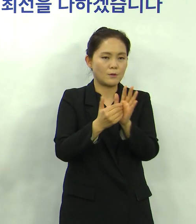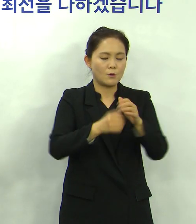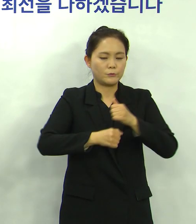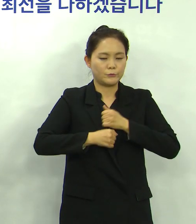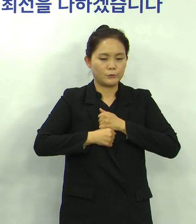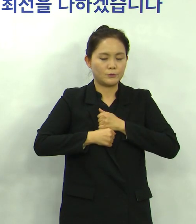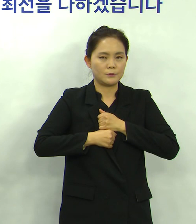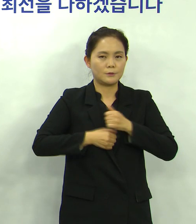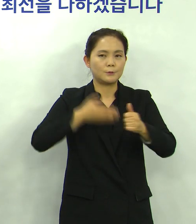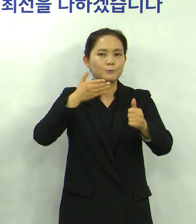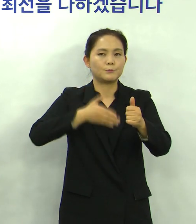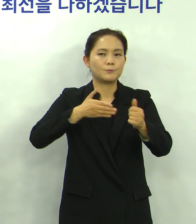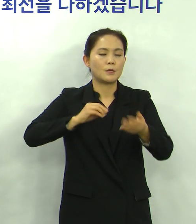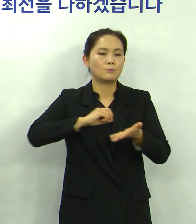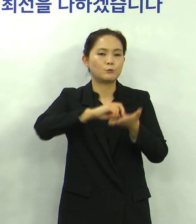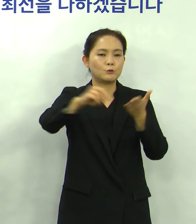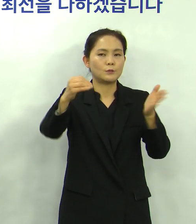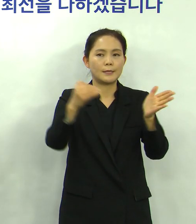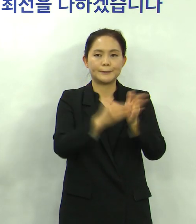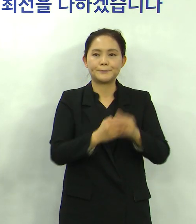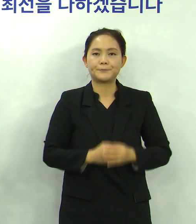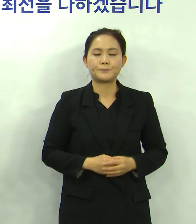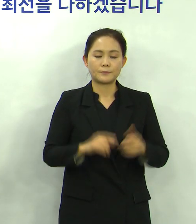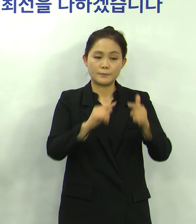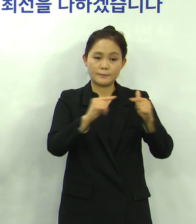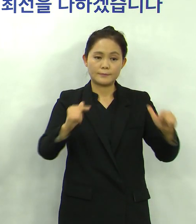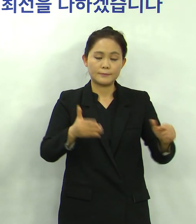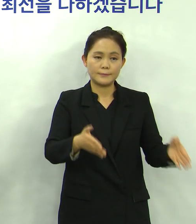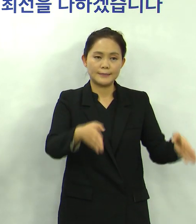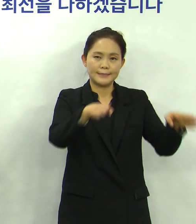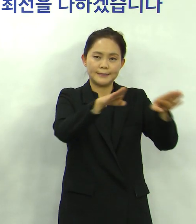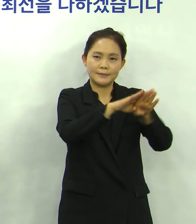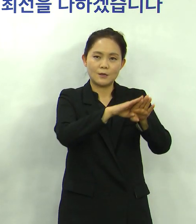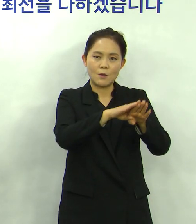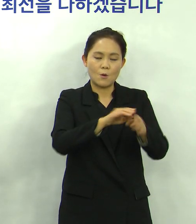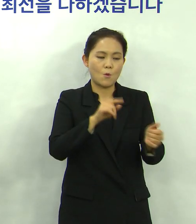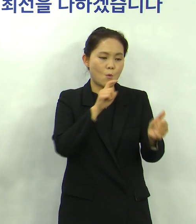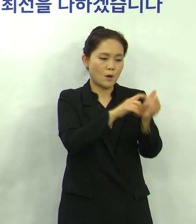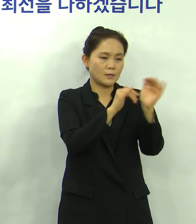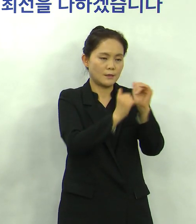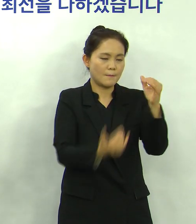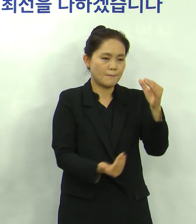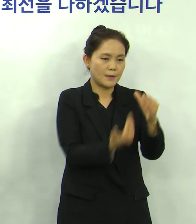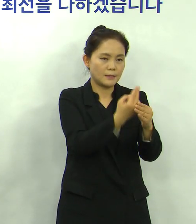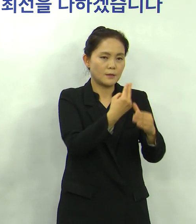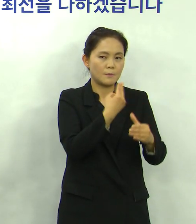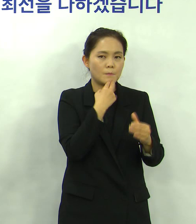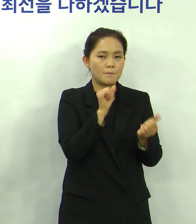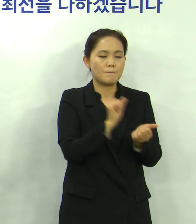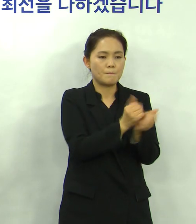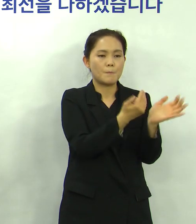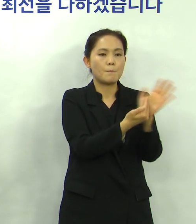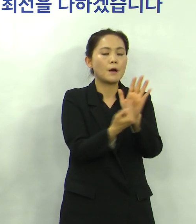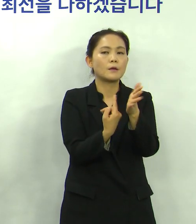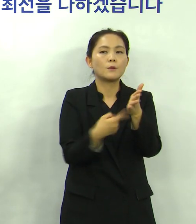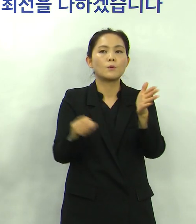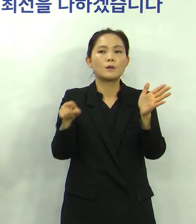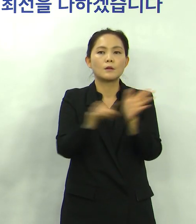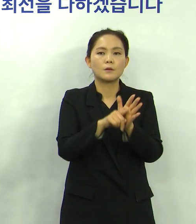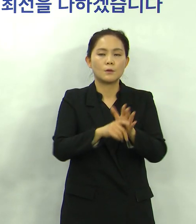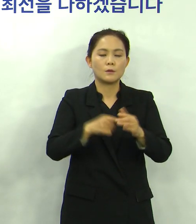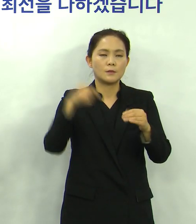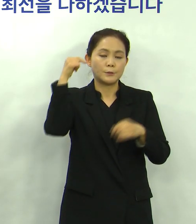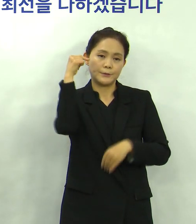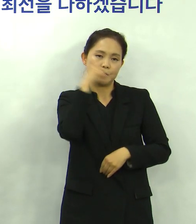당부하고 있습니다 간내 다중이용시설에서 확진 환자가 발생하지 않도록 방역수칙을